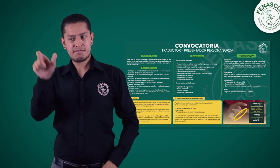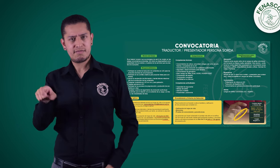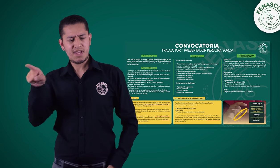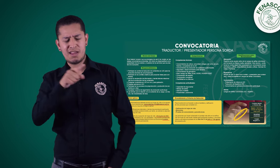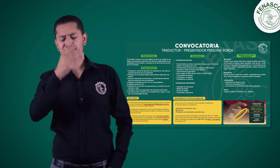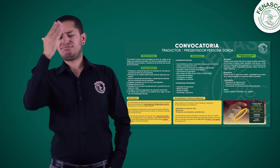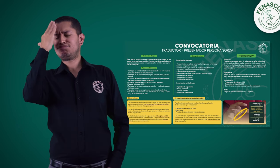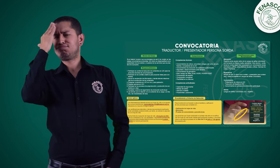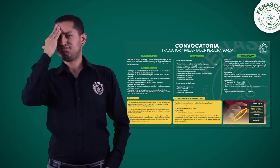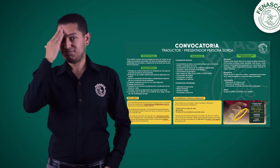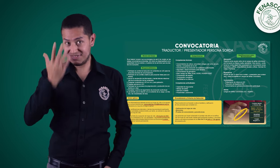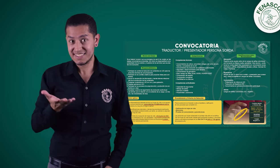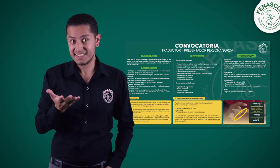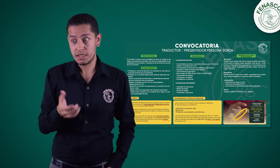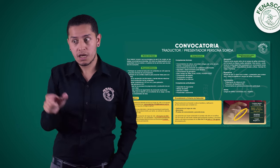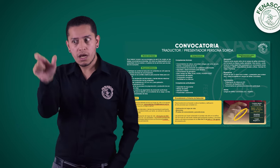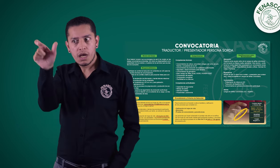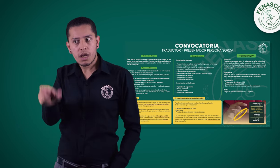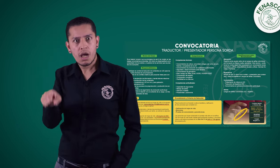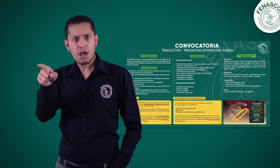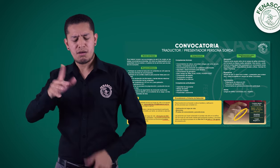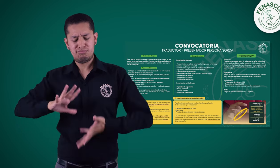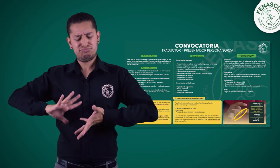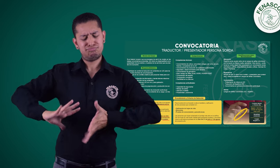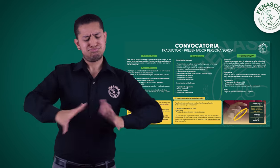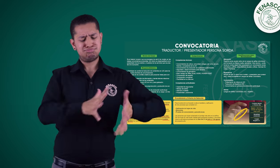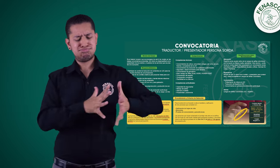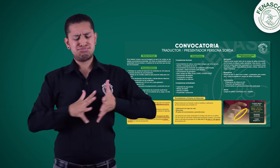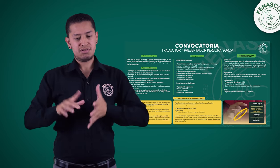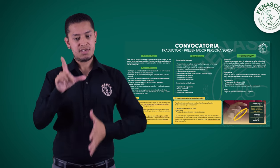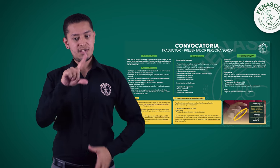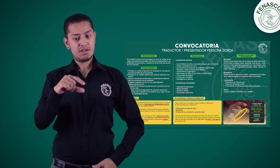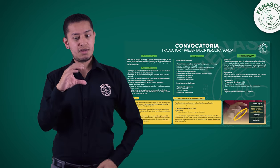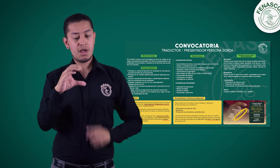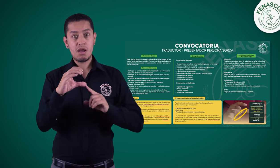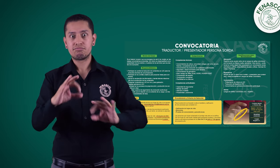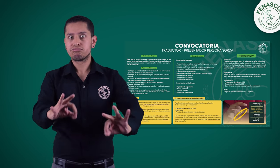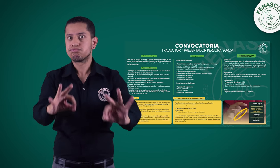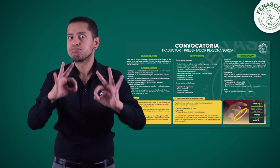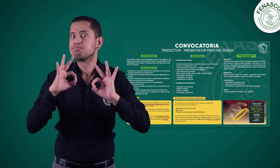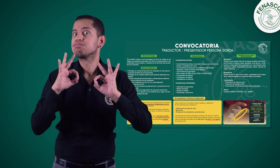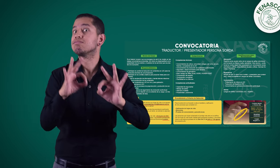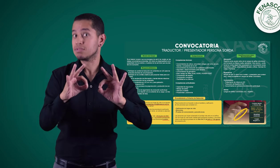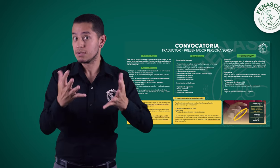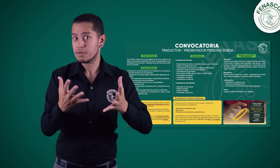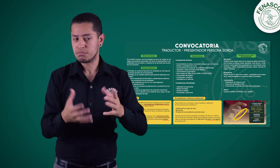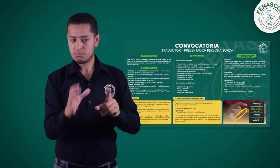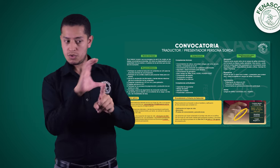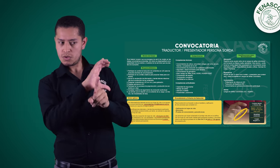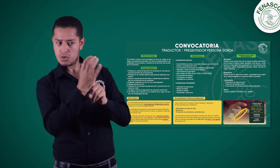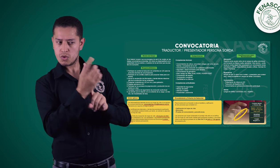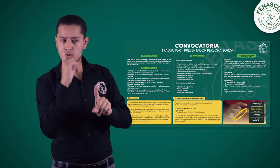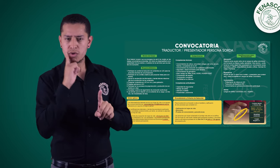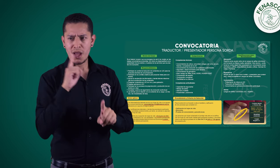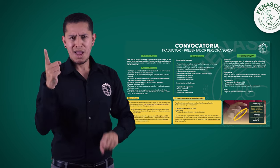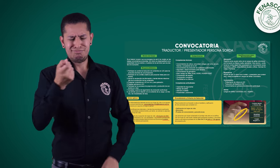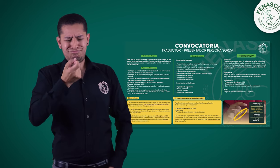excelente dominio de la lengua de señas colombiana. Saber y comprender la cultura